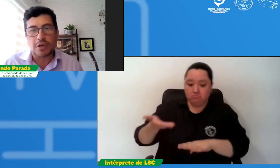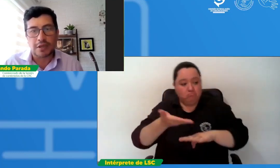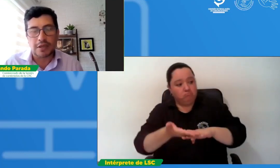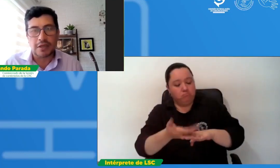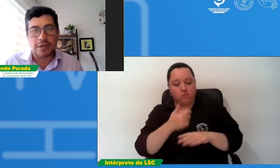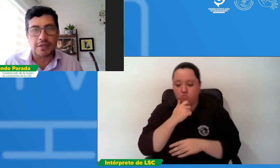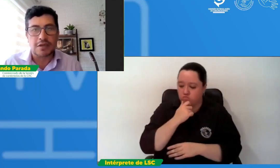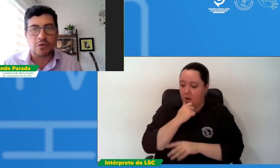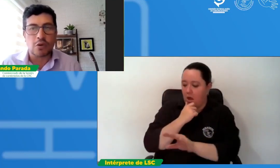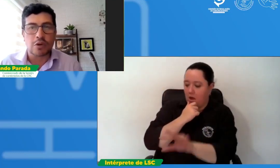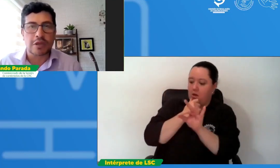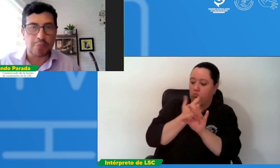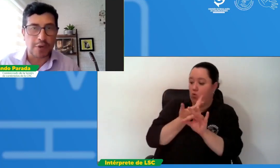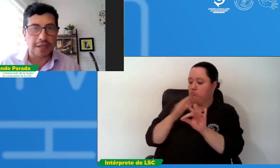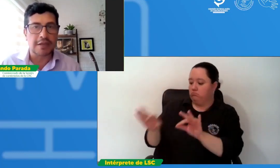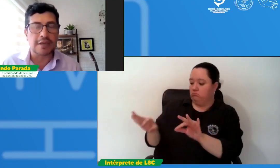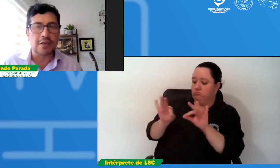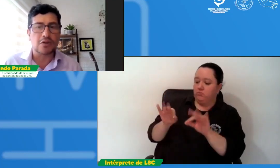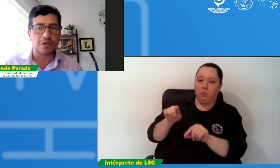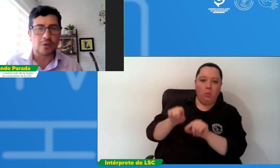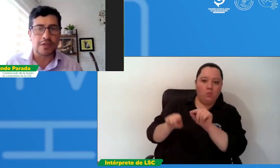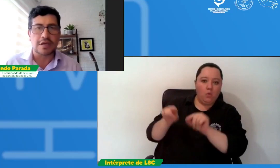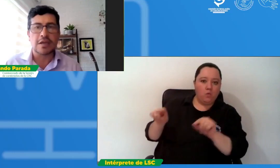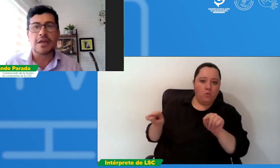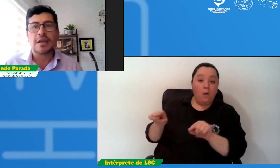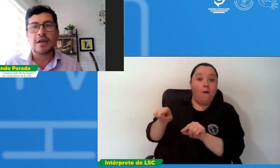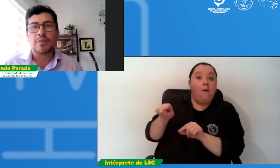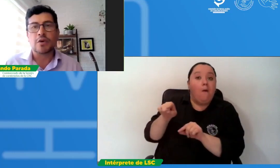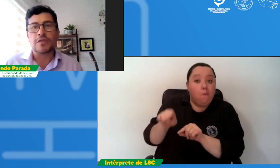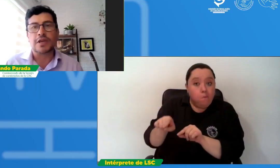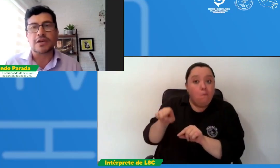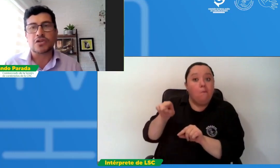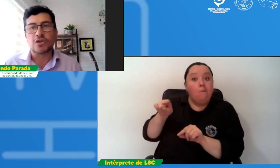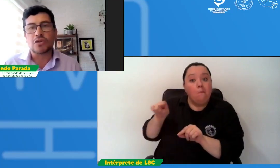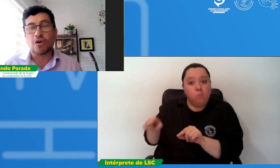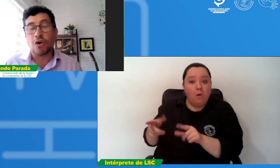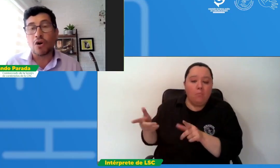y esa una u otra pueda tener en consecuencia modificación o